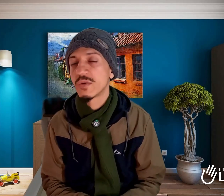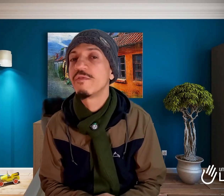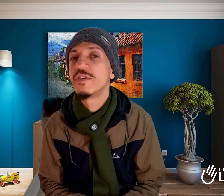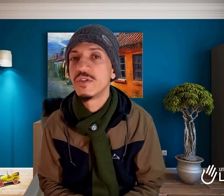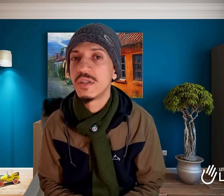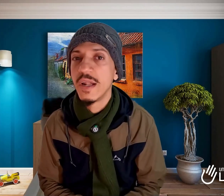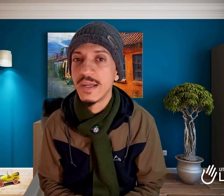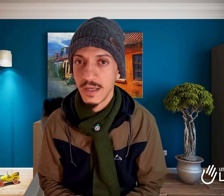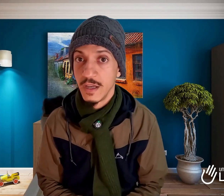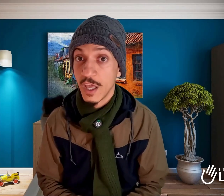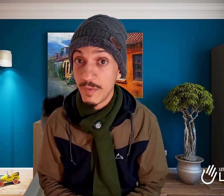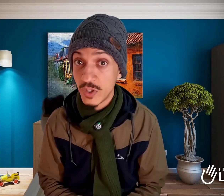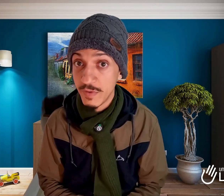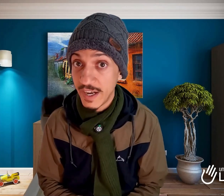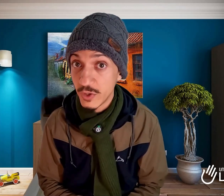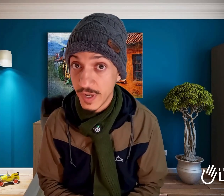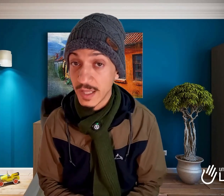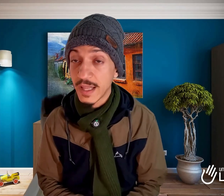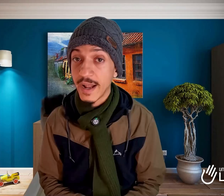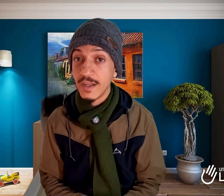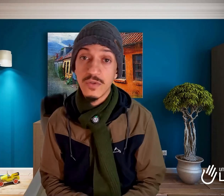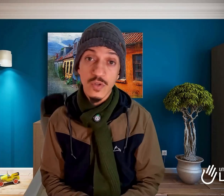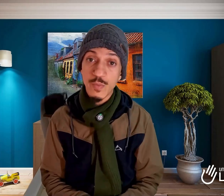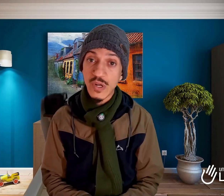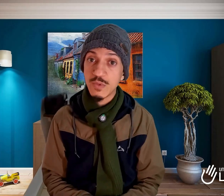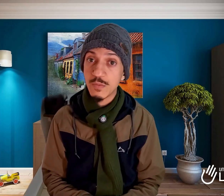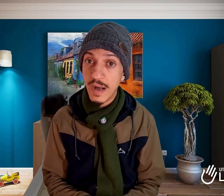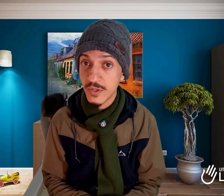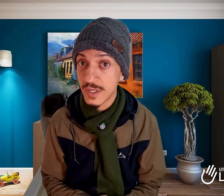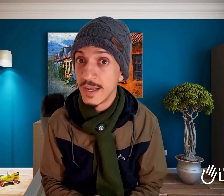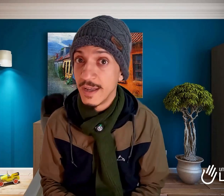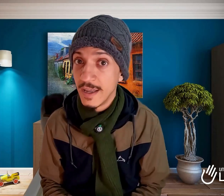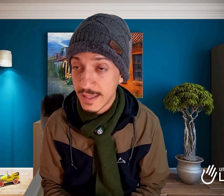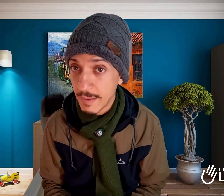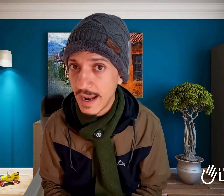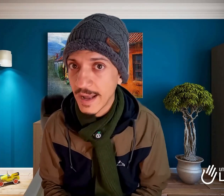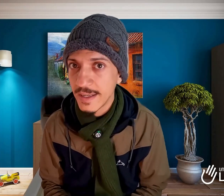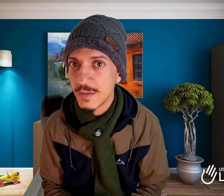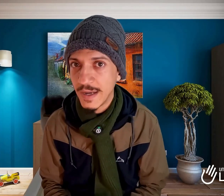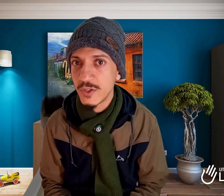ficha de interesse que meu time vai te orientar aí dos seus próximos passos e trabalhar nesses bastidores.